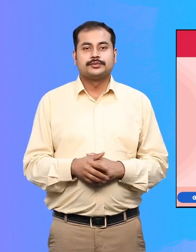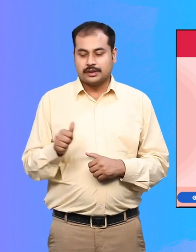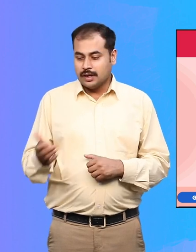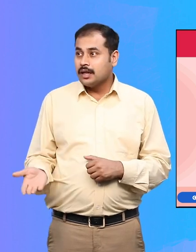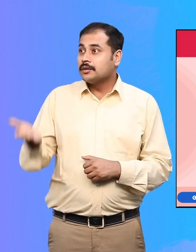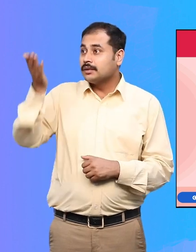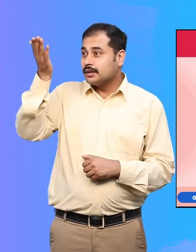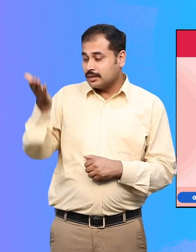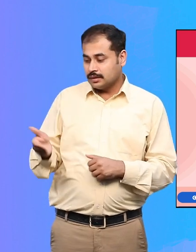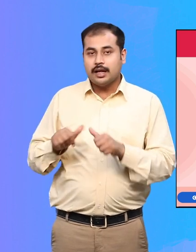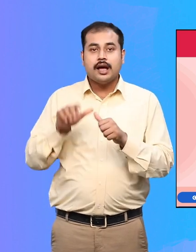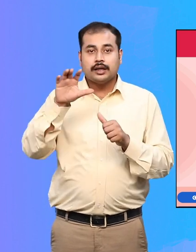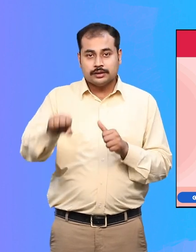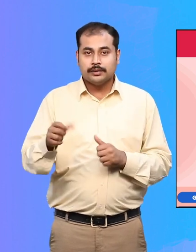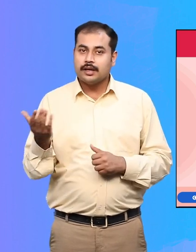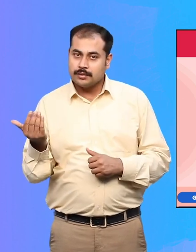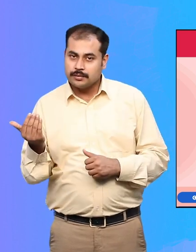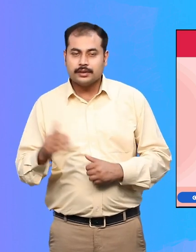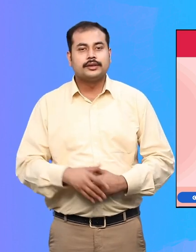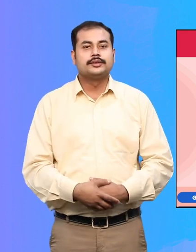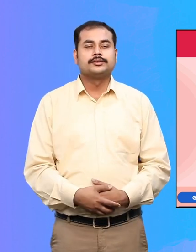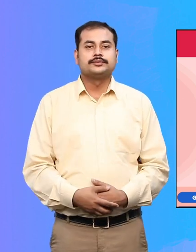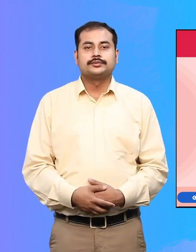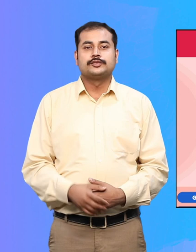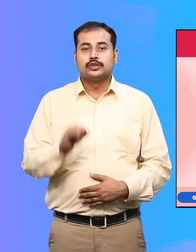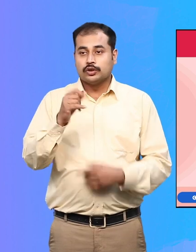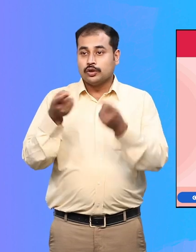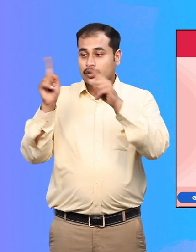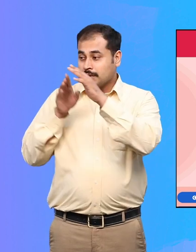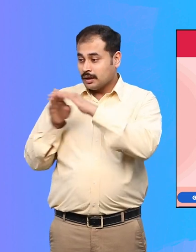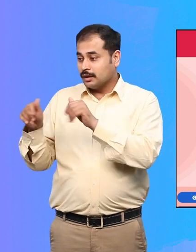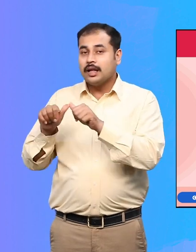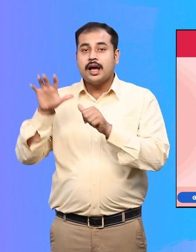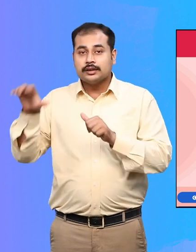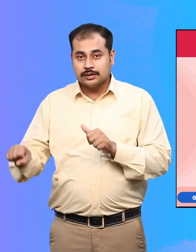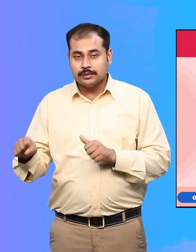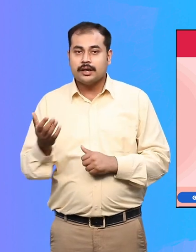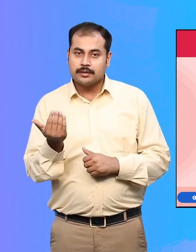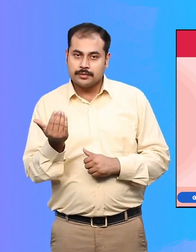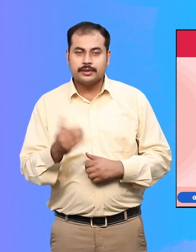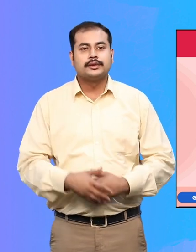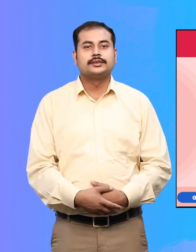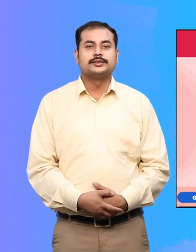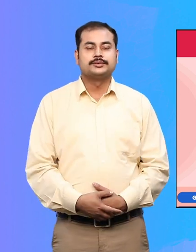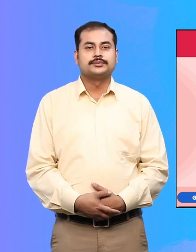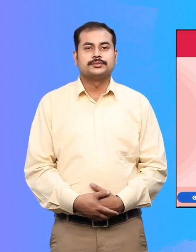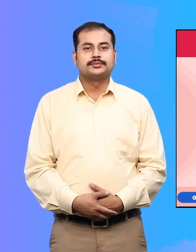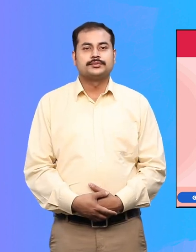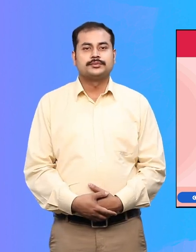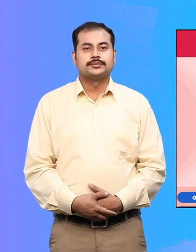गारी खड़ी करने की जगा, सुगम्य लिफ्ट और सुगम्य सौचाले मौजूद है झाले